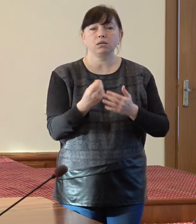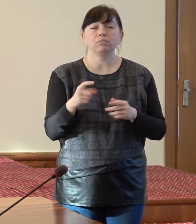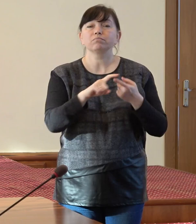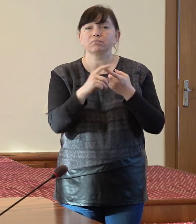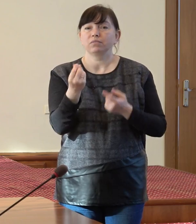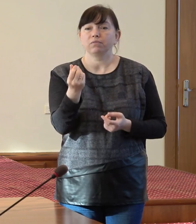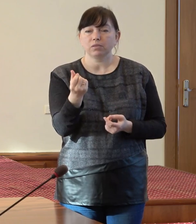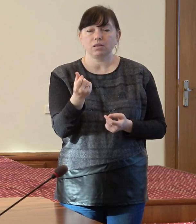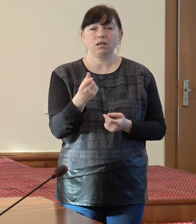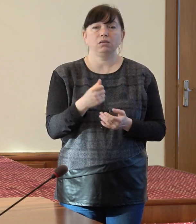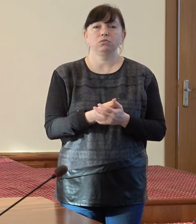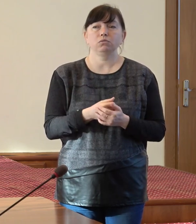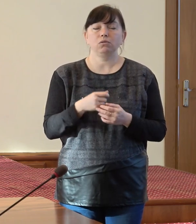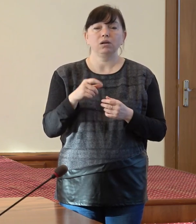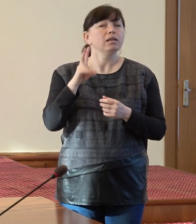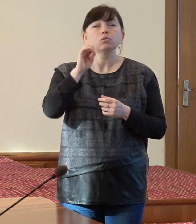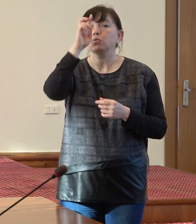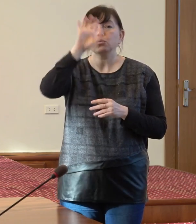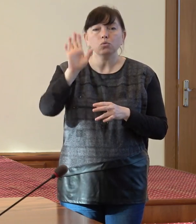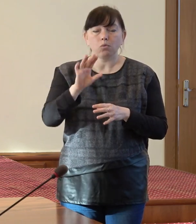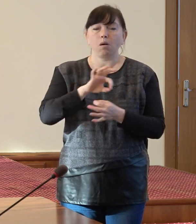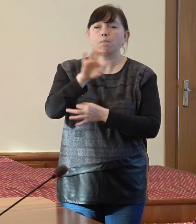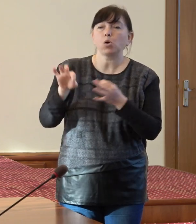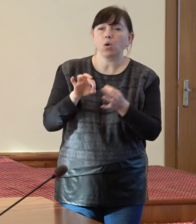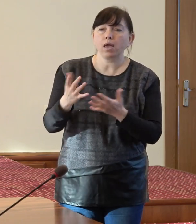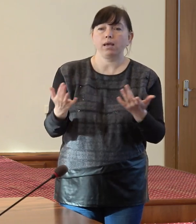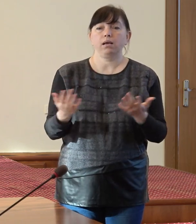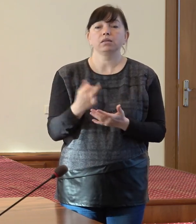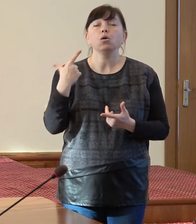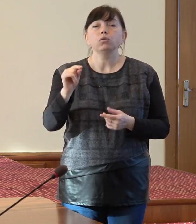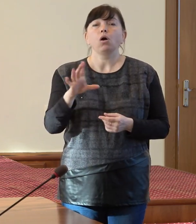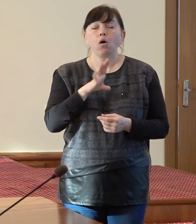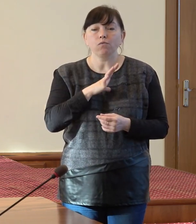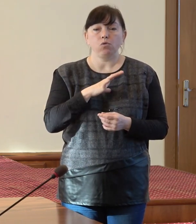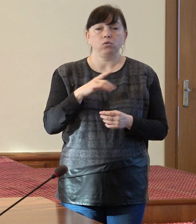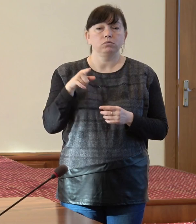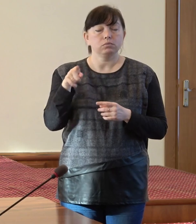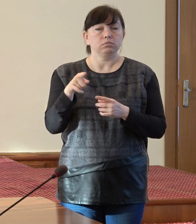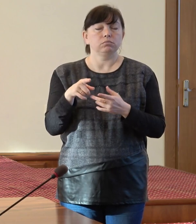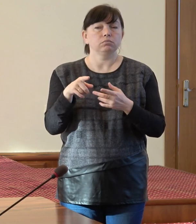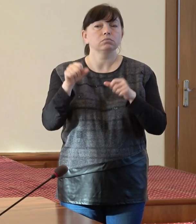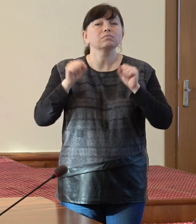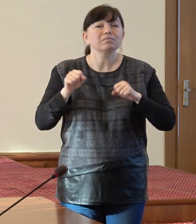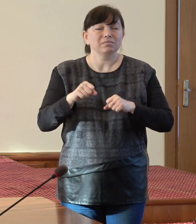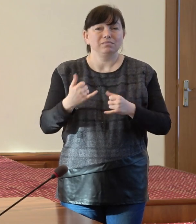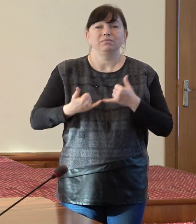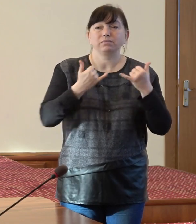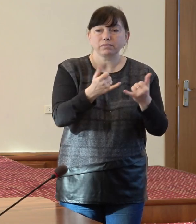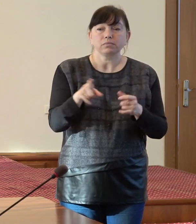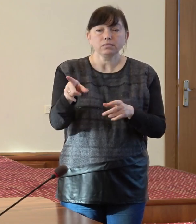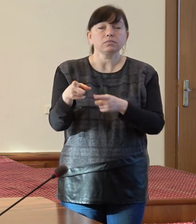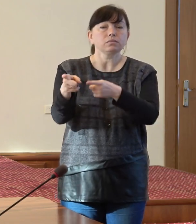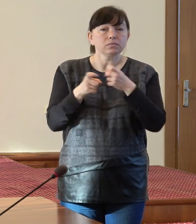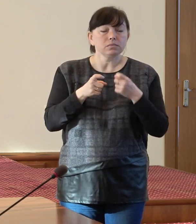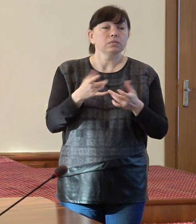financiare extra-bugetare, în baza diferitor proiecte și acolo unde au fost atitudinea responsabilă, serviciile au fost peluate,